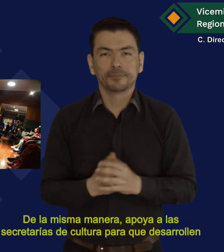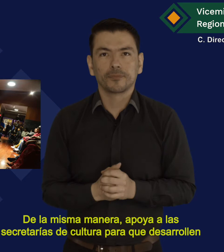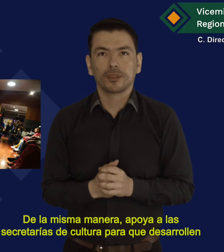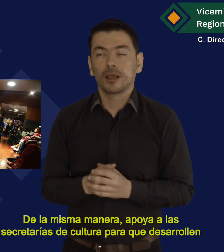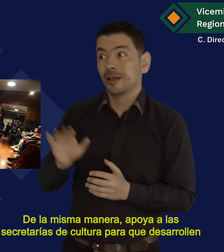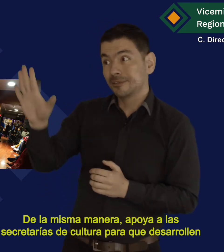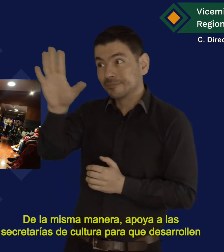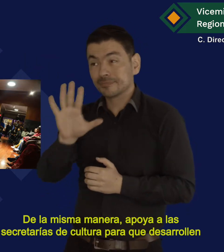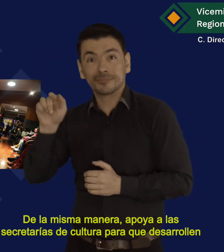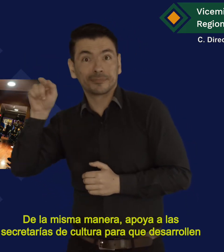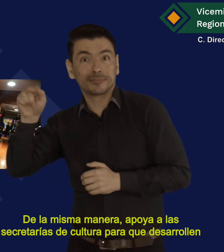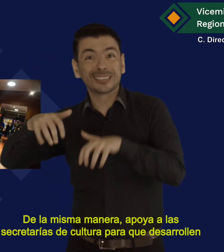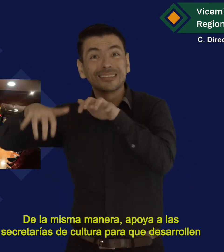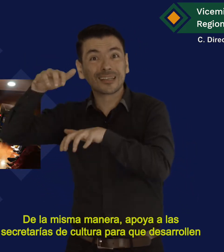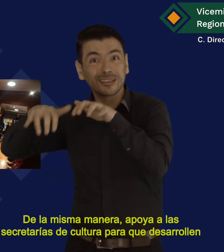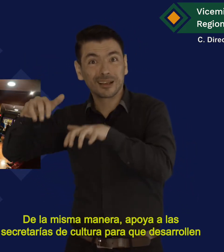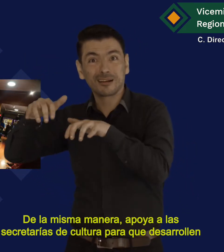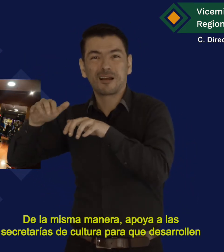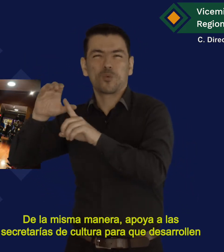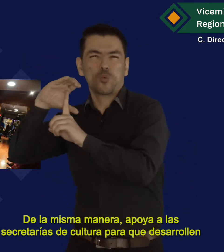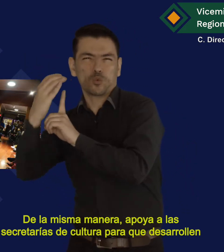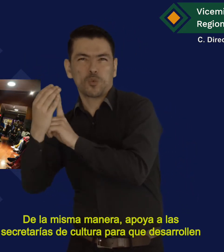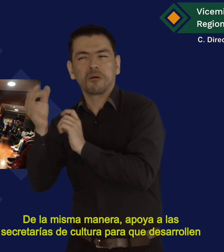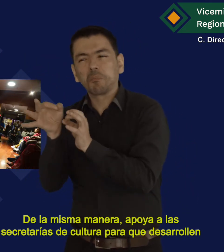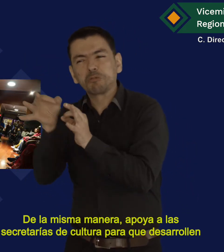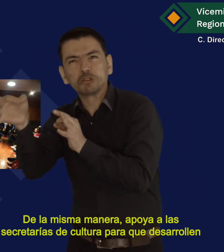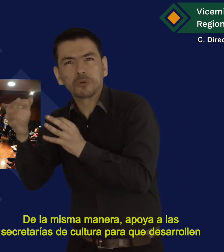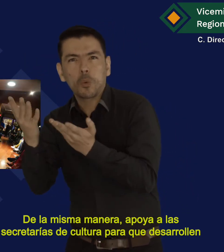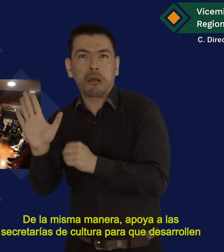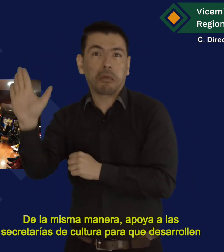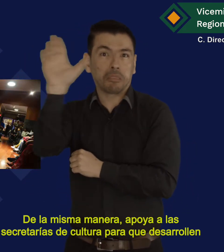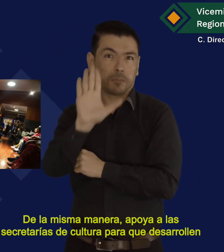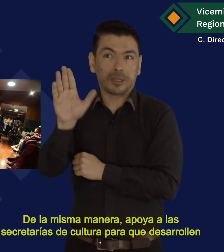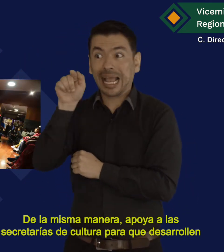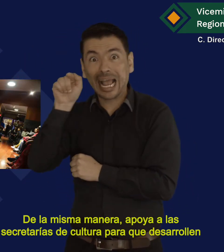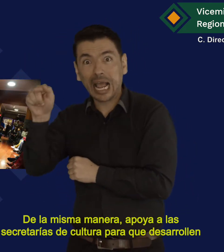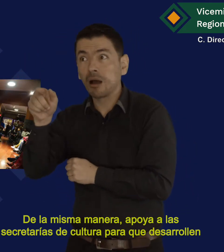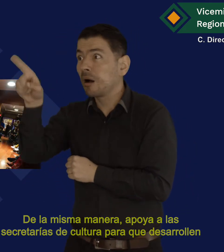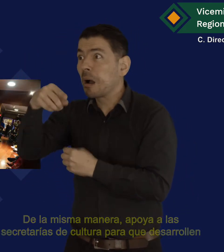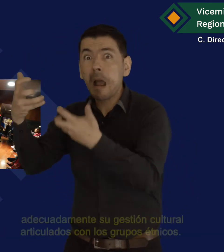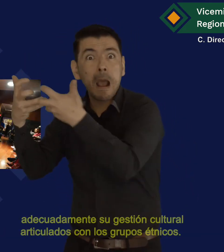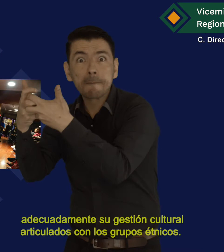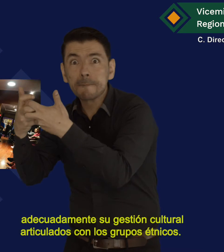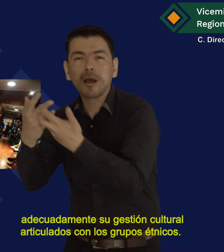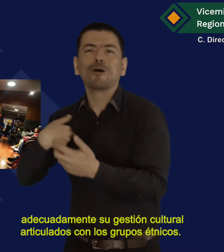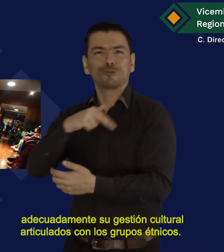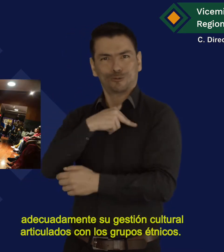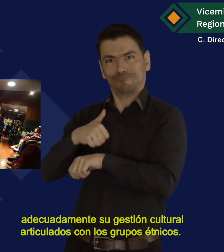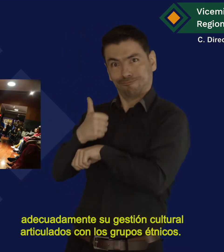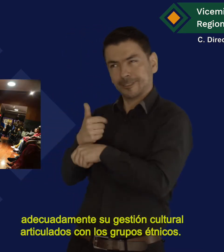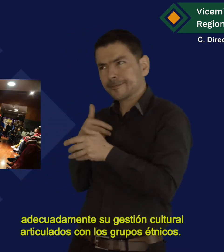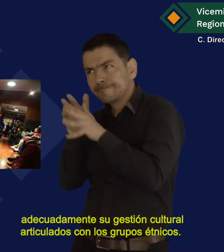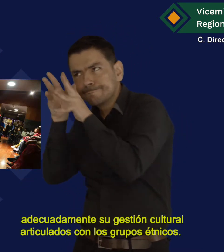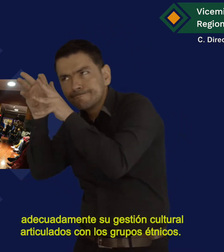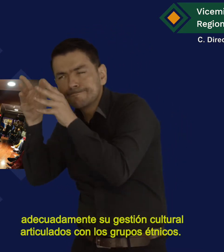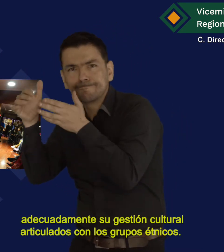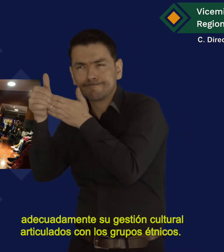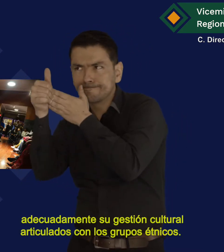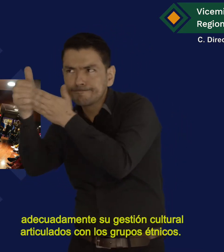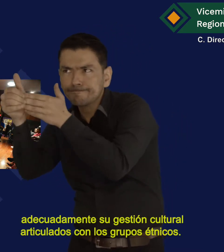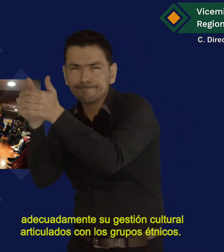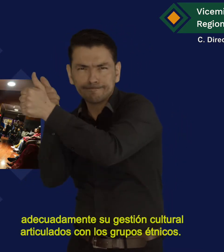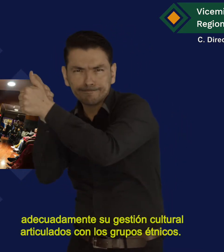De la misma manera, apoya a las secretarías de cultura para que desarrollen adecuadamente su gestión cultural